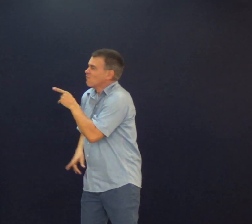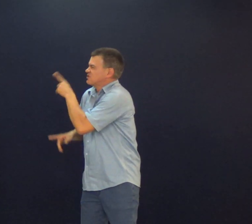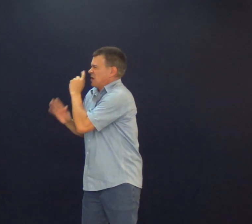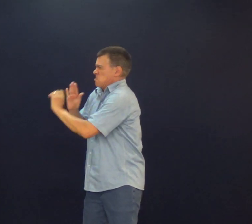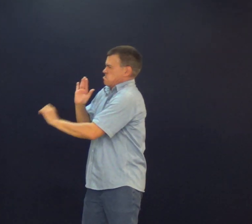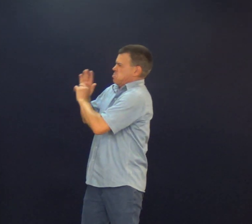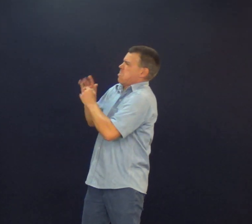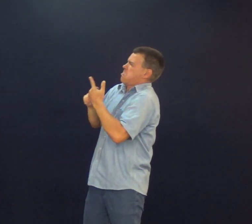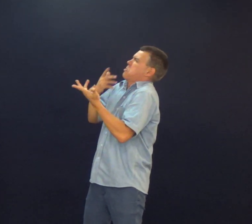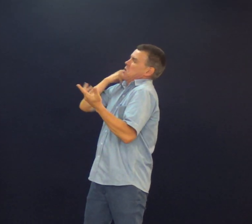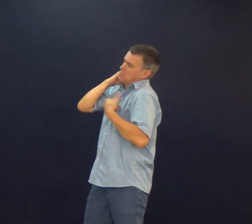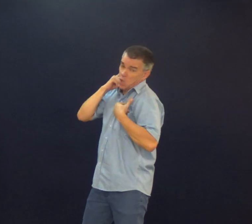Então